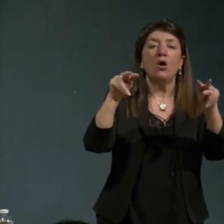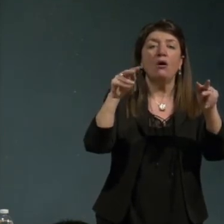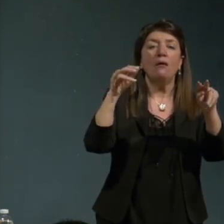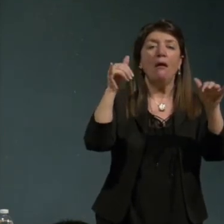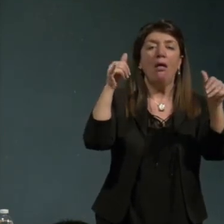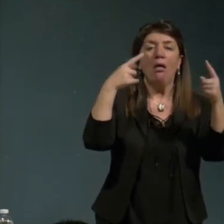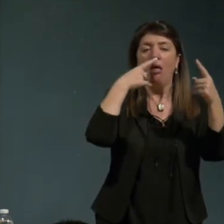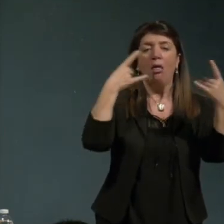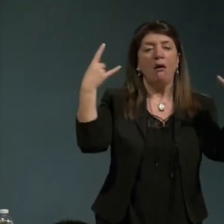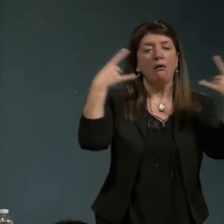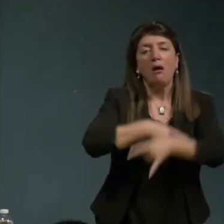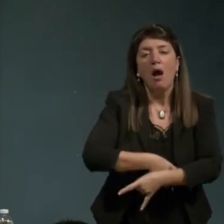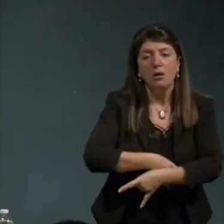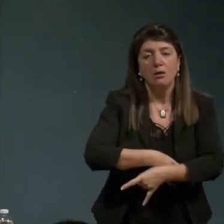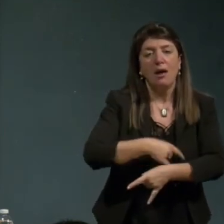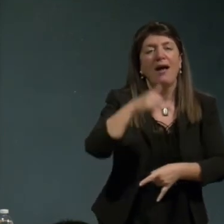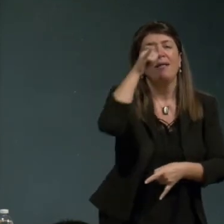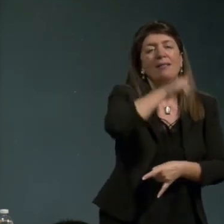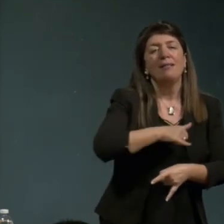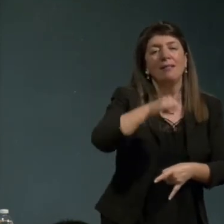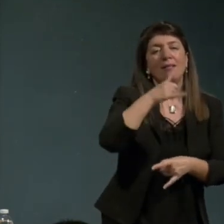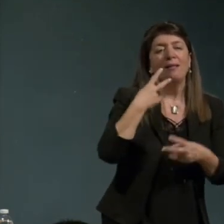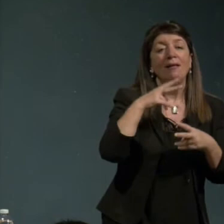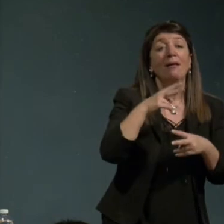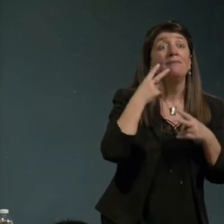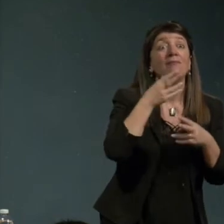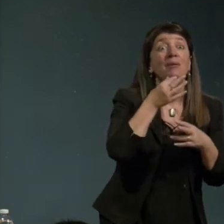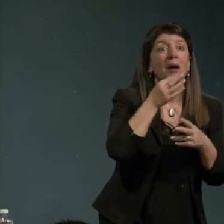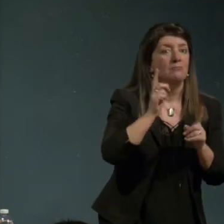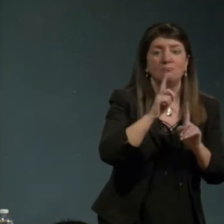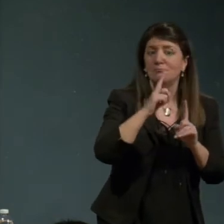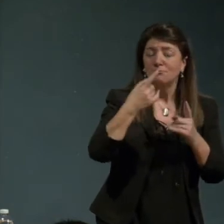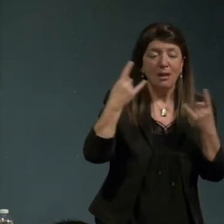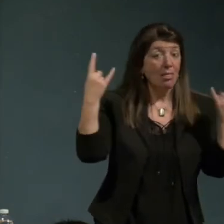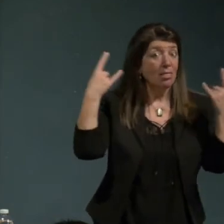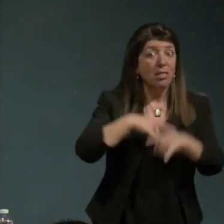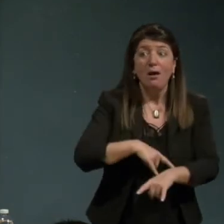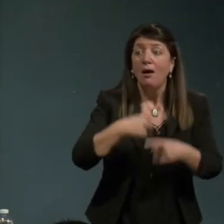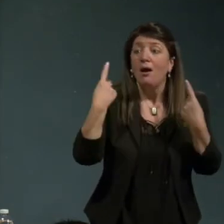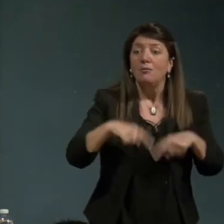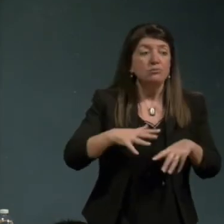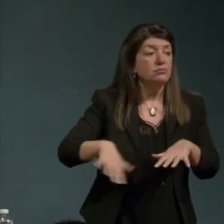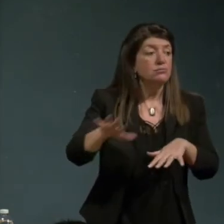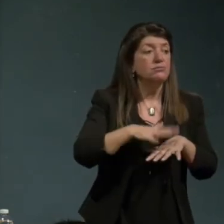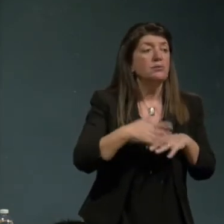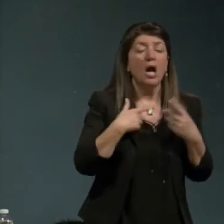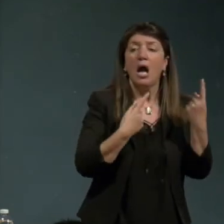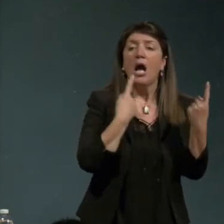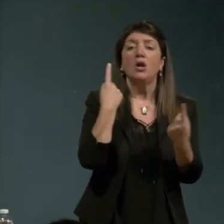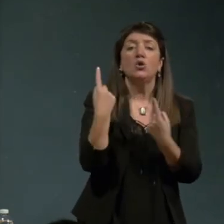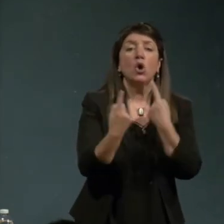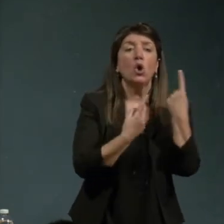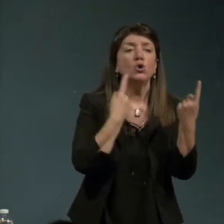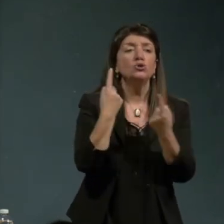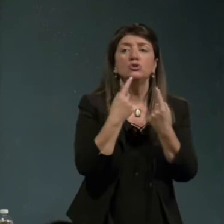di tutta la realtà umana dobbiamo insegnare che significa che cosa c'è la condizione umana